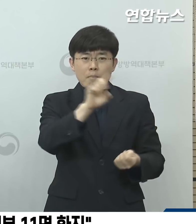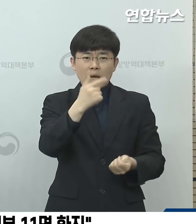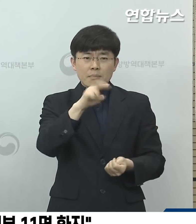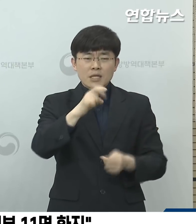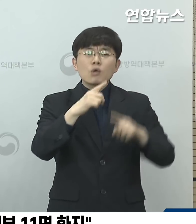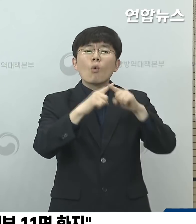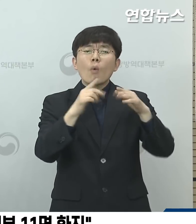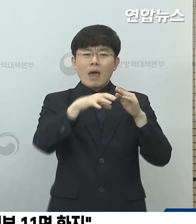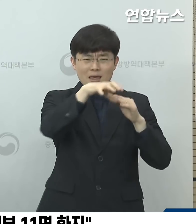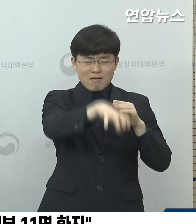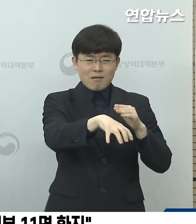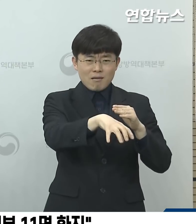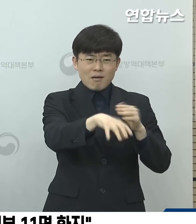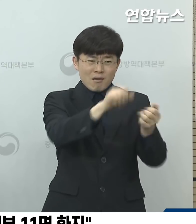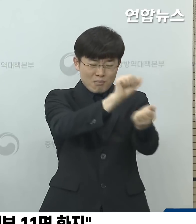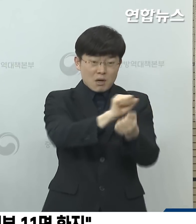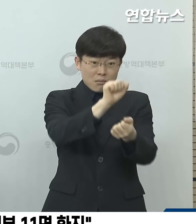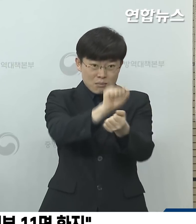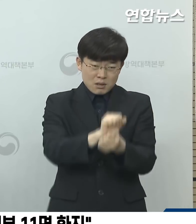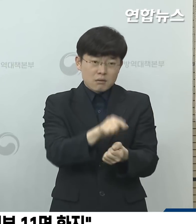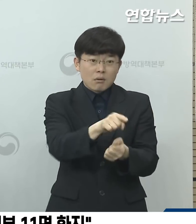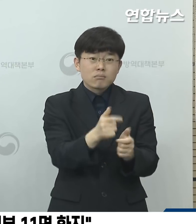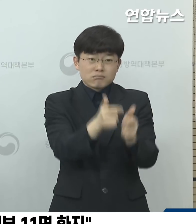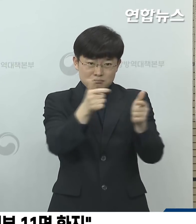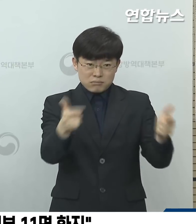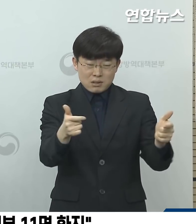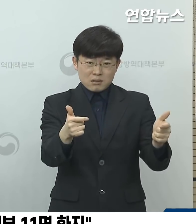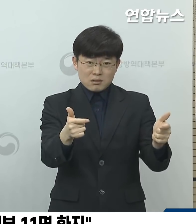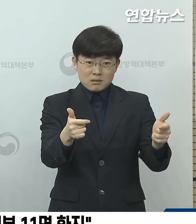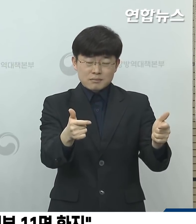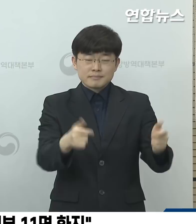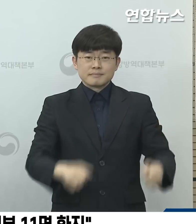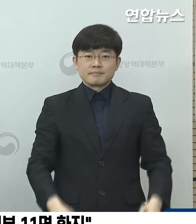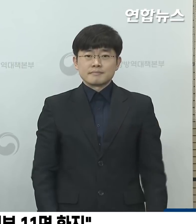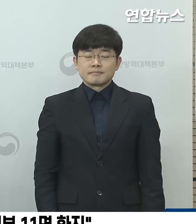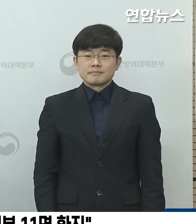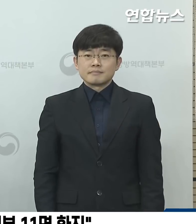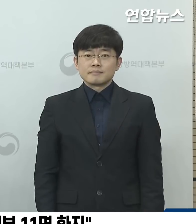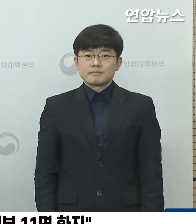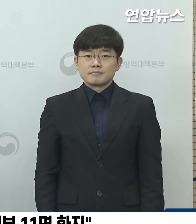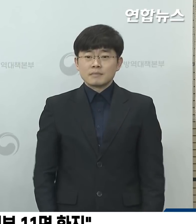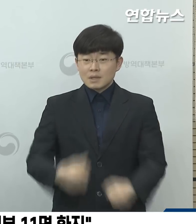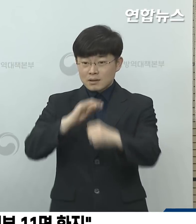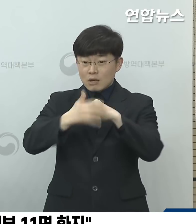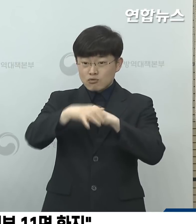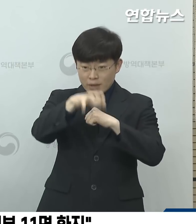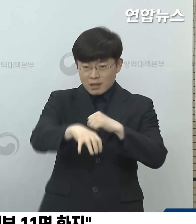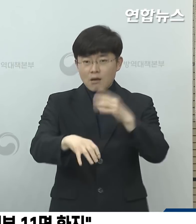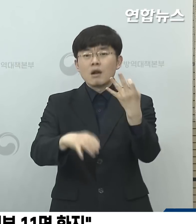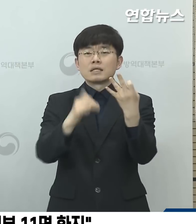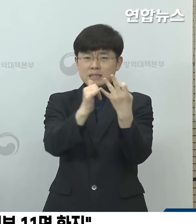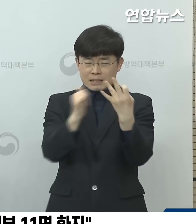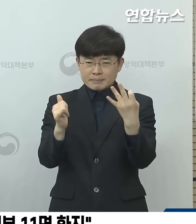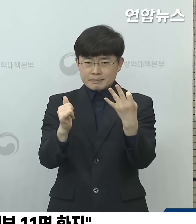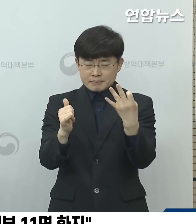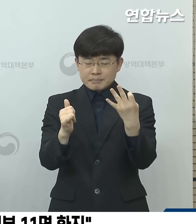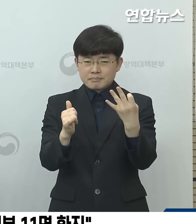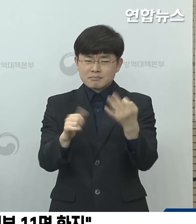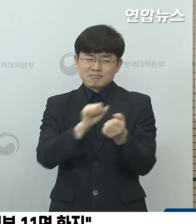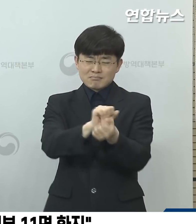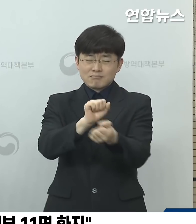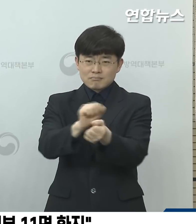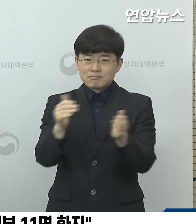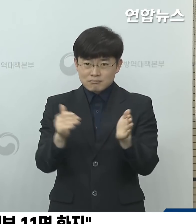만민중앙선결교회와 관련된 집단 발병의 추가 환자 보고가 있었습니다. 대구 지역이 14명으로 보고가 많이